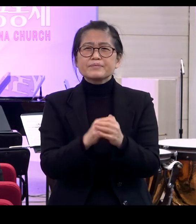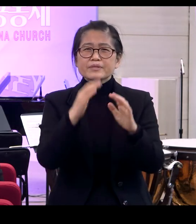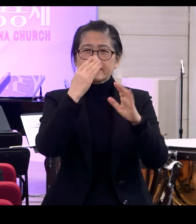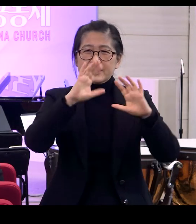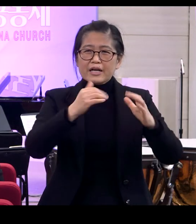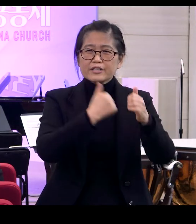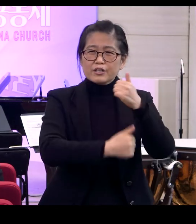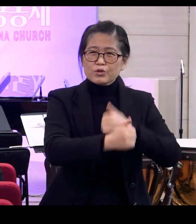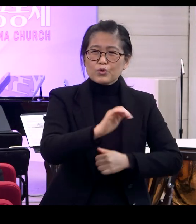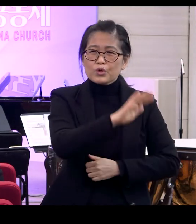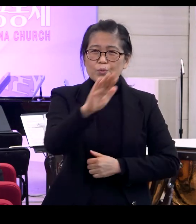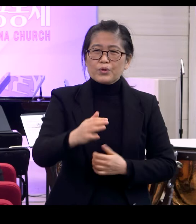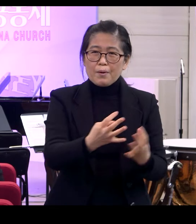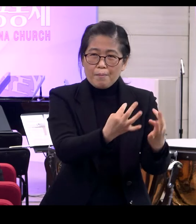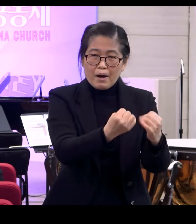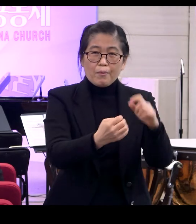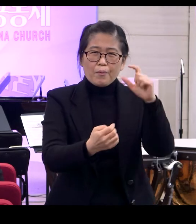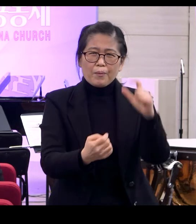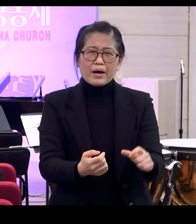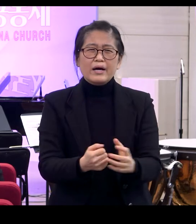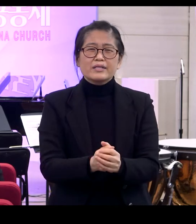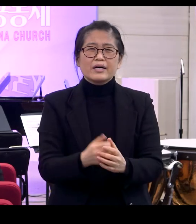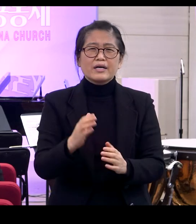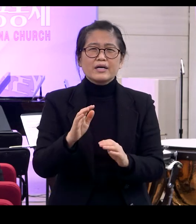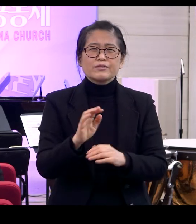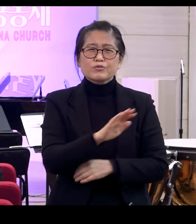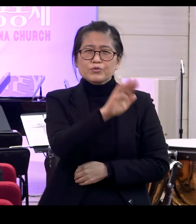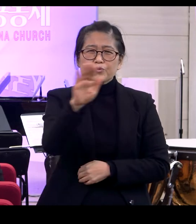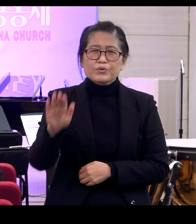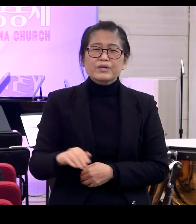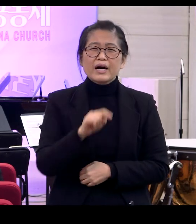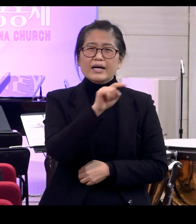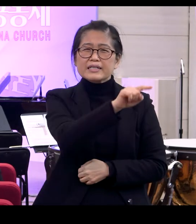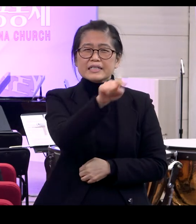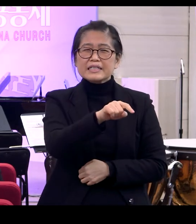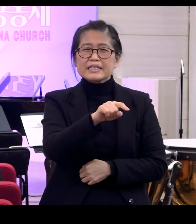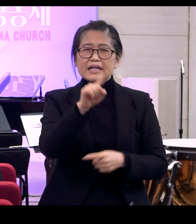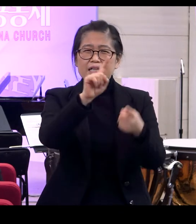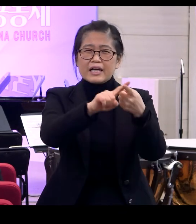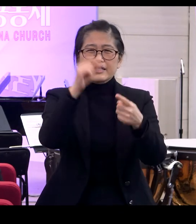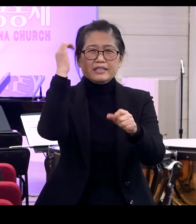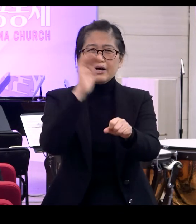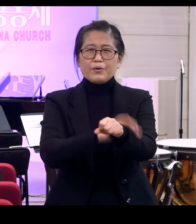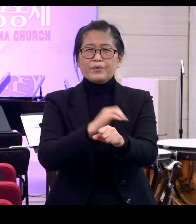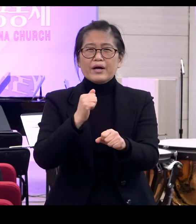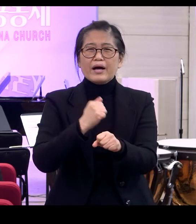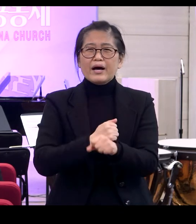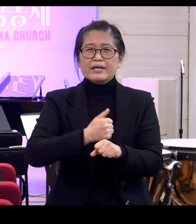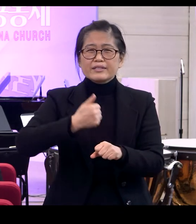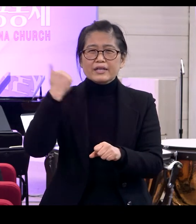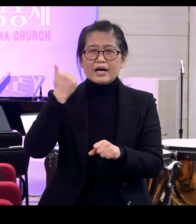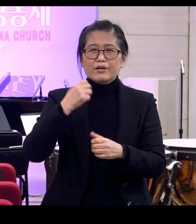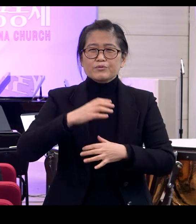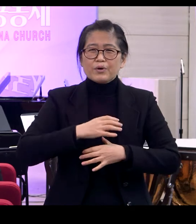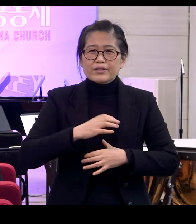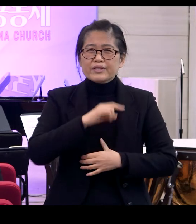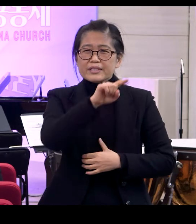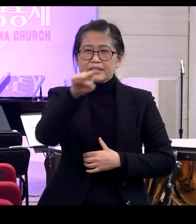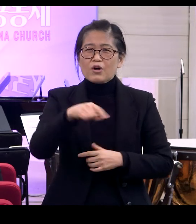자순이 우리보다 많고 강하도다 자 우리가 그들에게 대하여 지혜롭게 하자 두렵건대 그들이 더